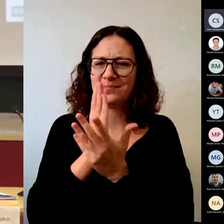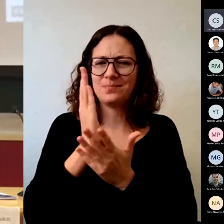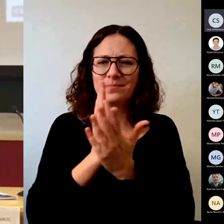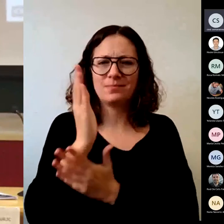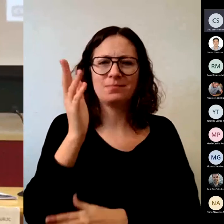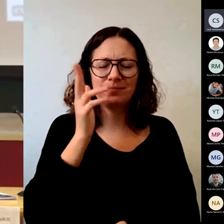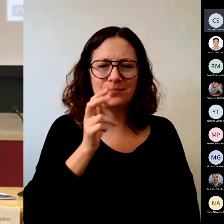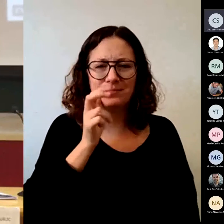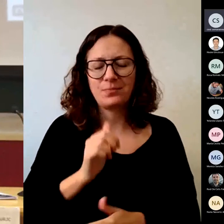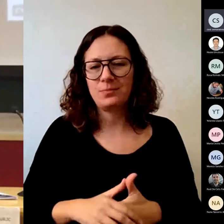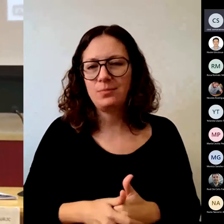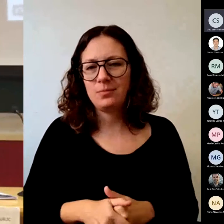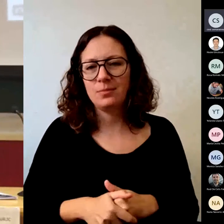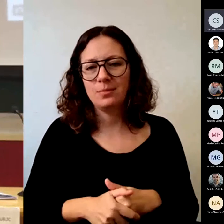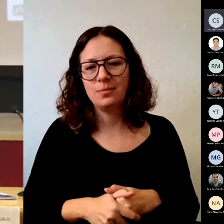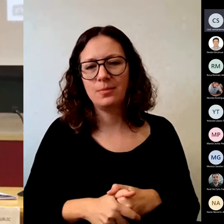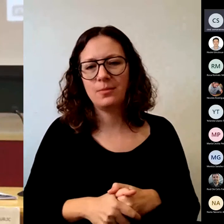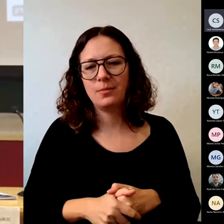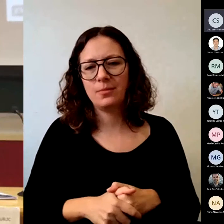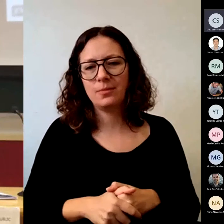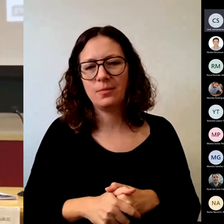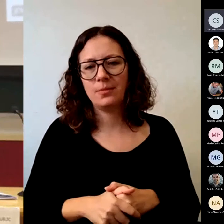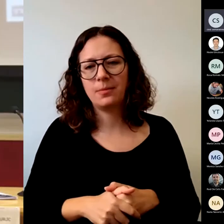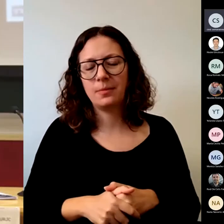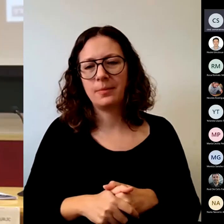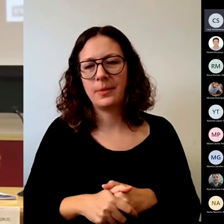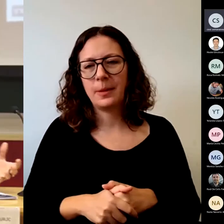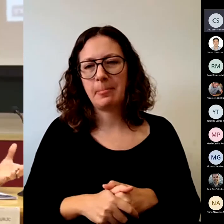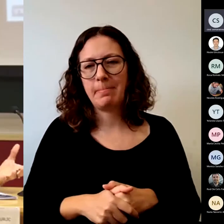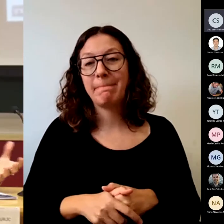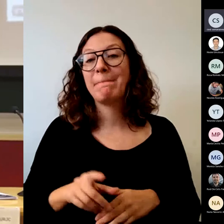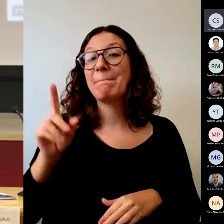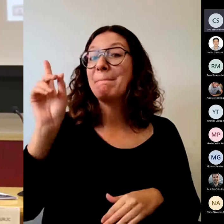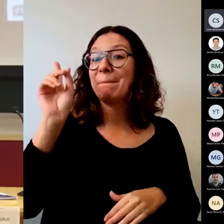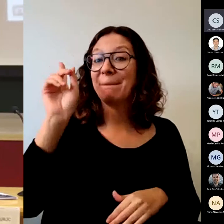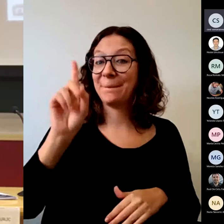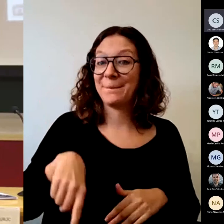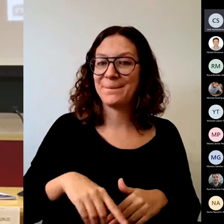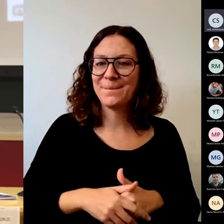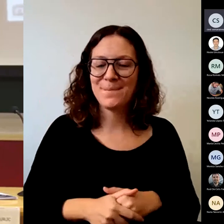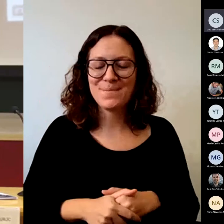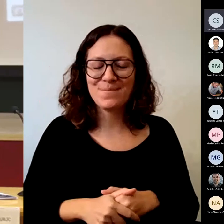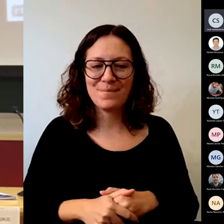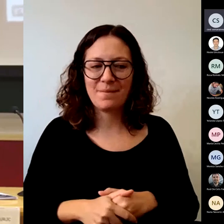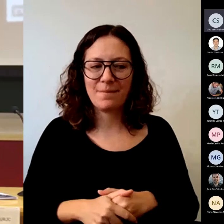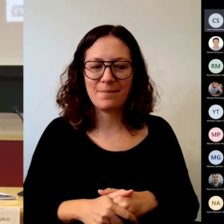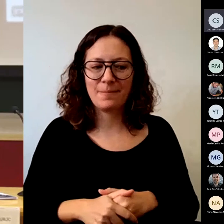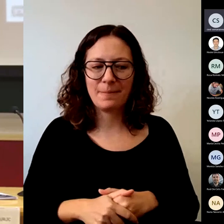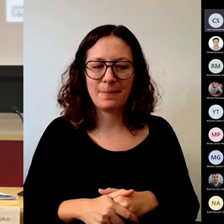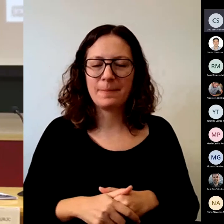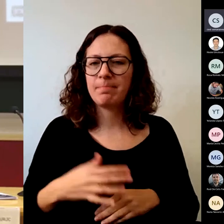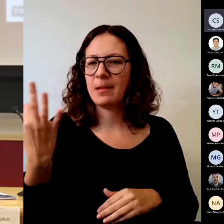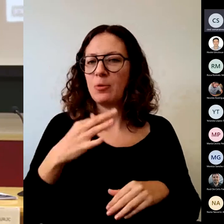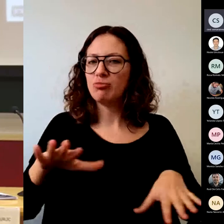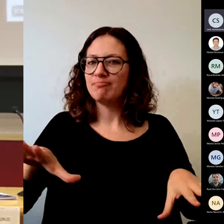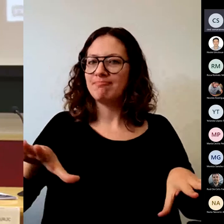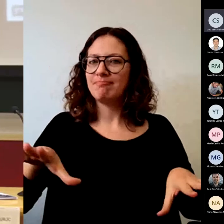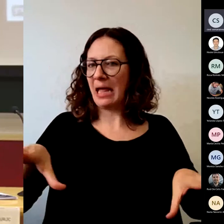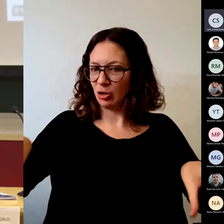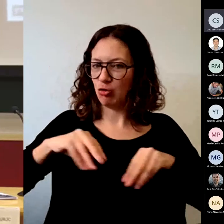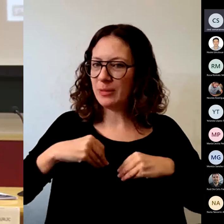continua en ese aspecto también asumir que efectivamente falta formación